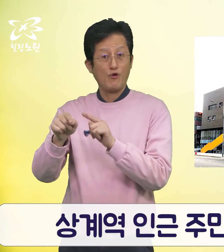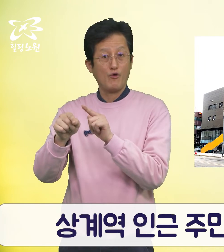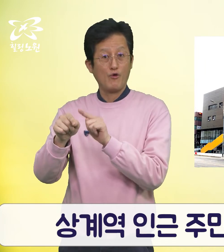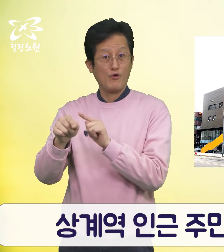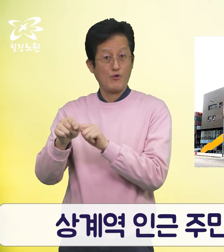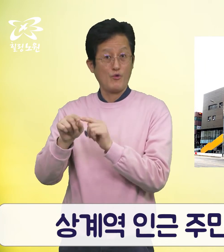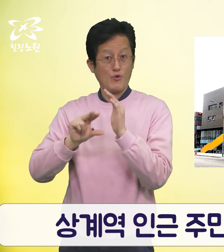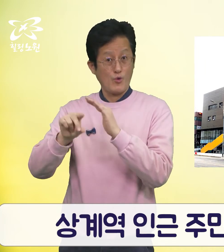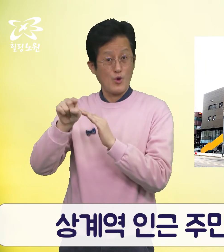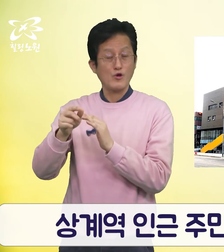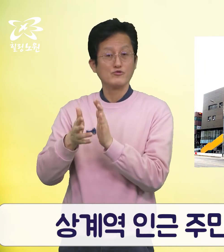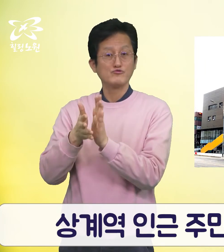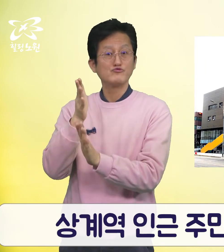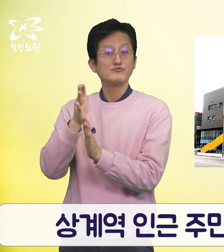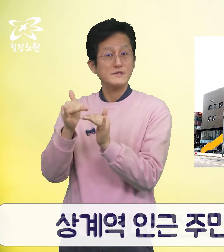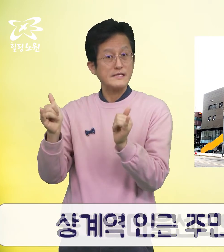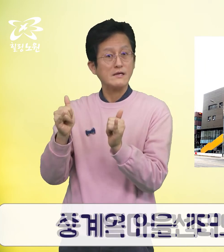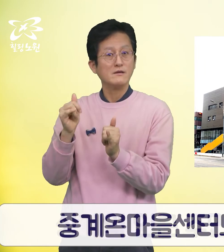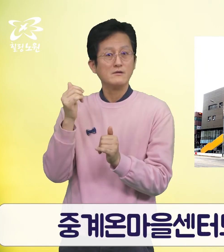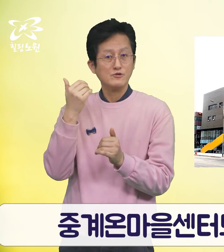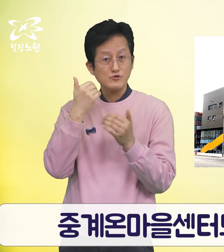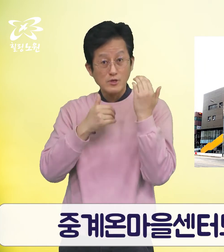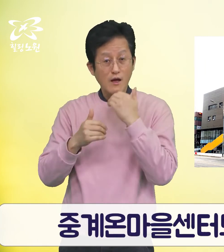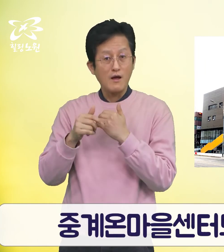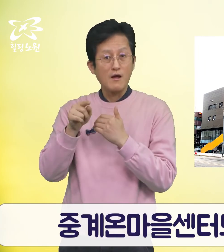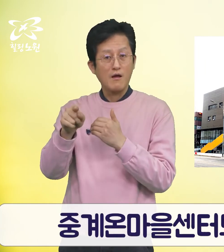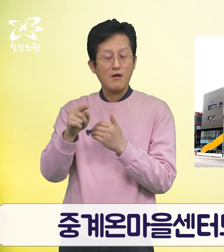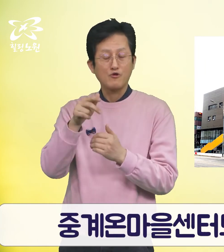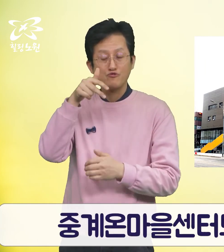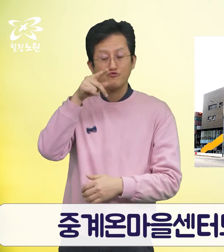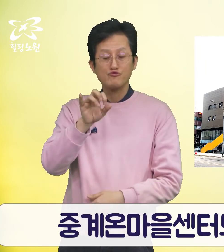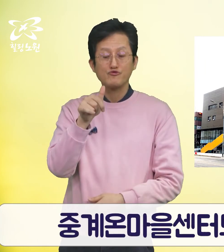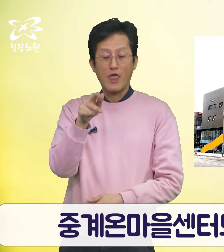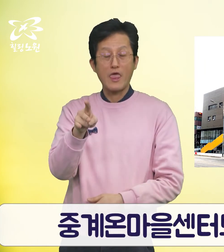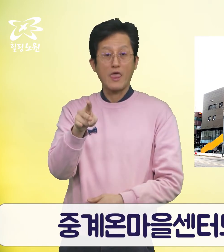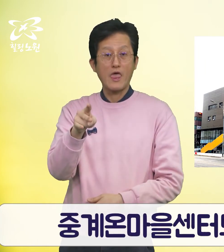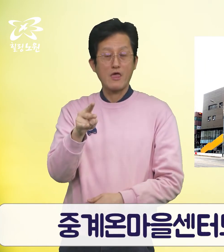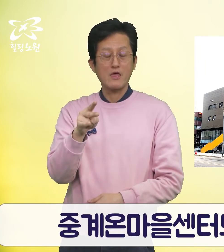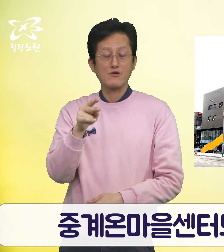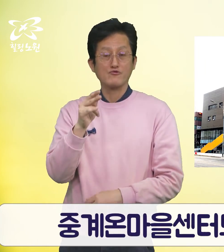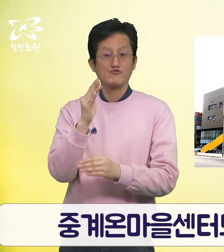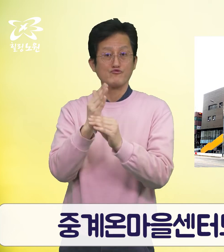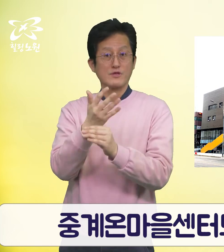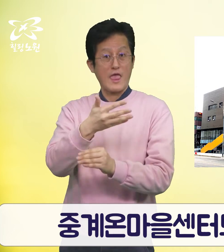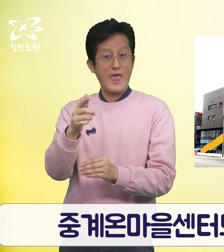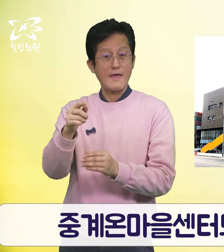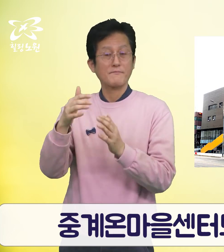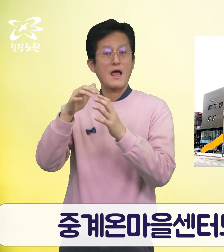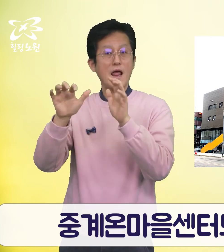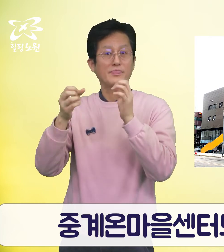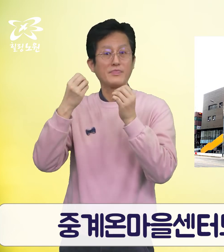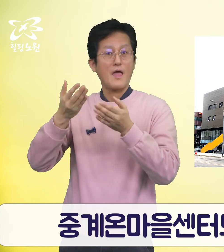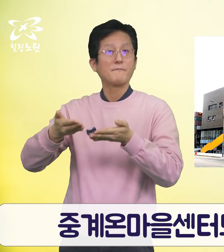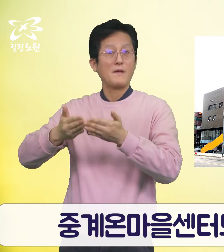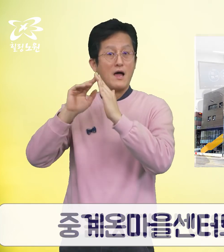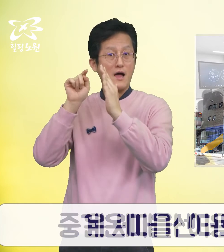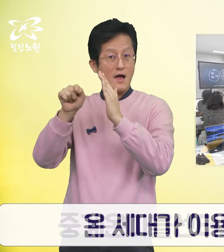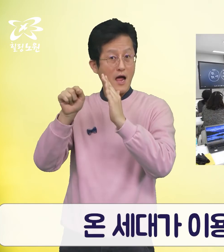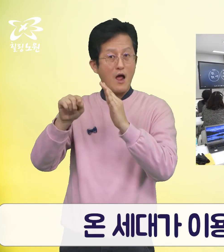주민분들이시라면 지난달 개관한 중계 옴마을센터도 들러보세요. 온